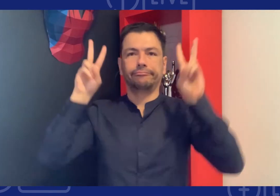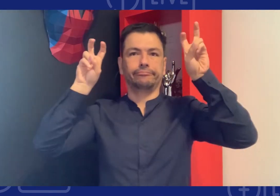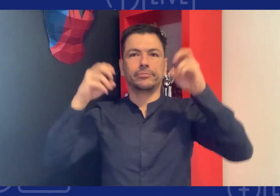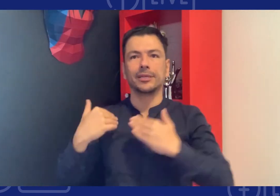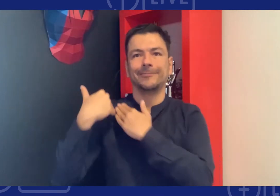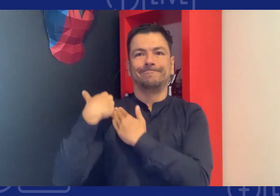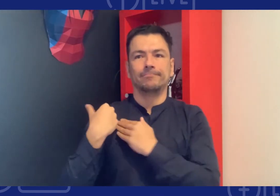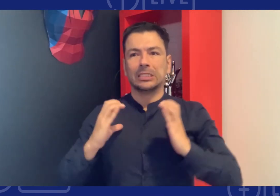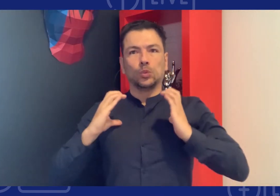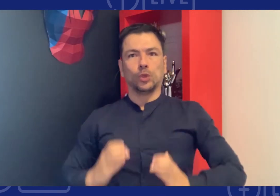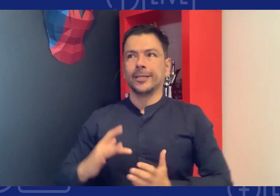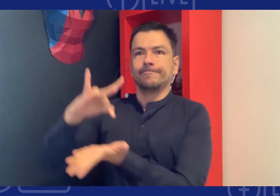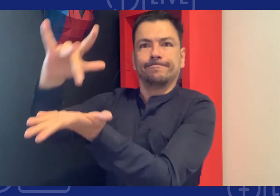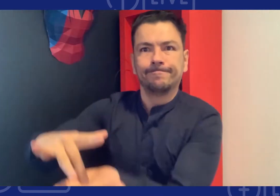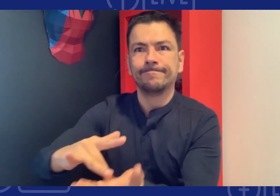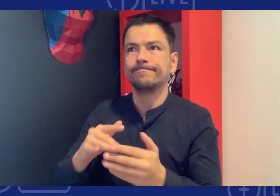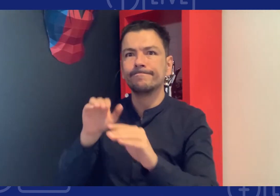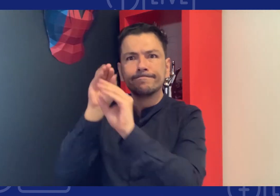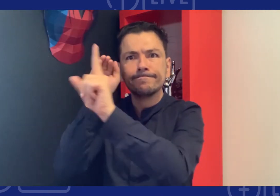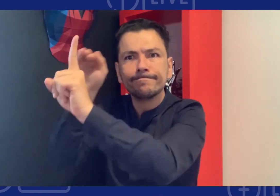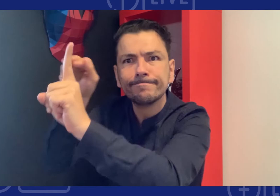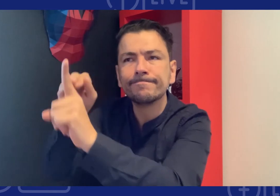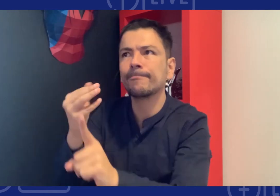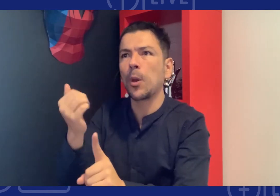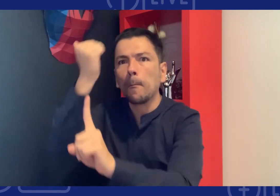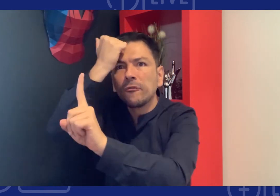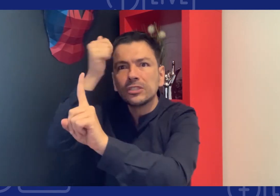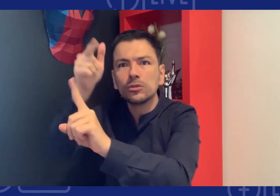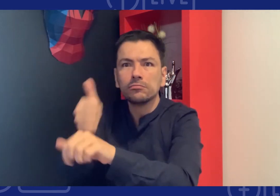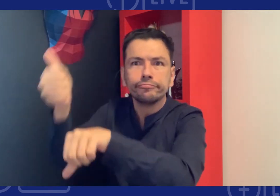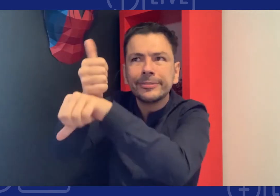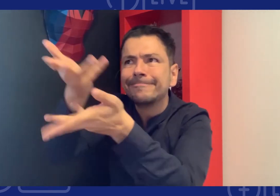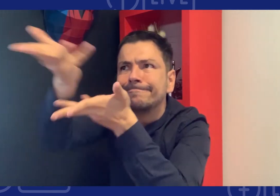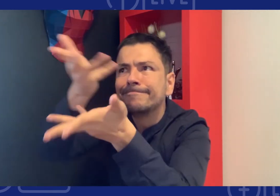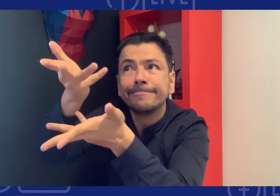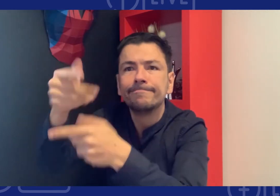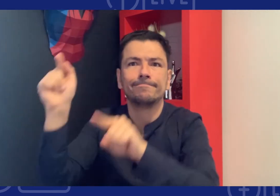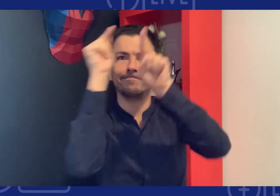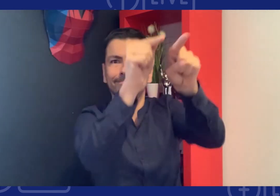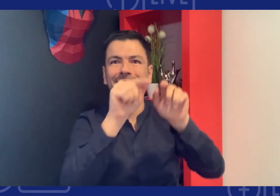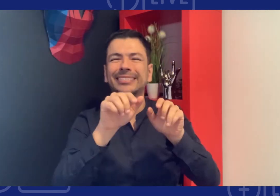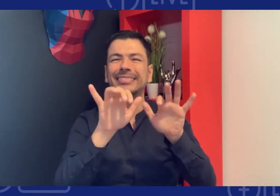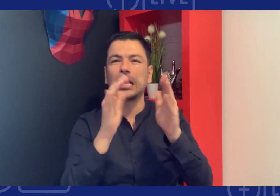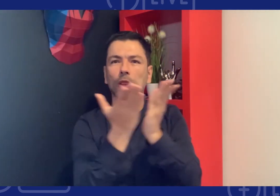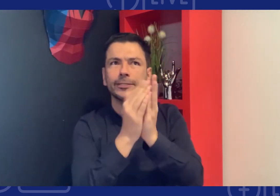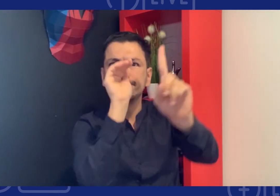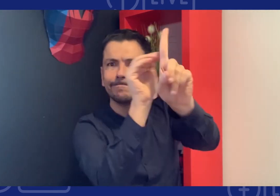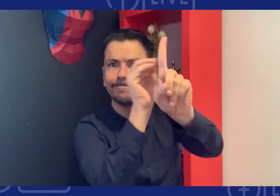ciudadanos podemos participar podemos hacer incidencia ante las directivas ante las secretarías de